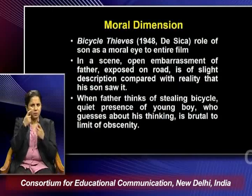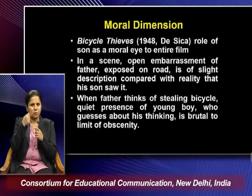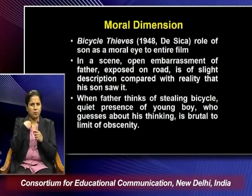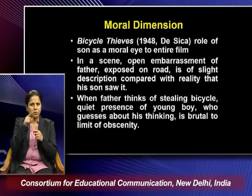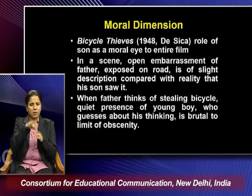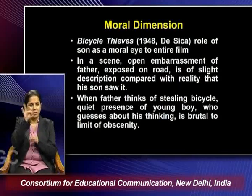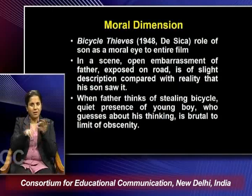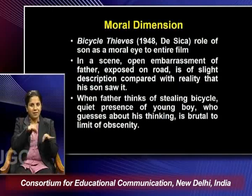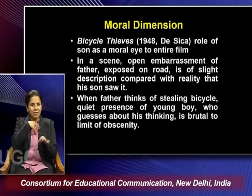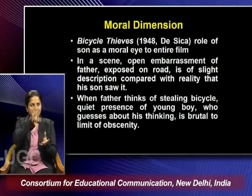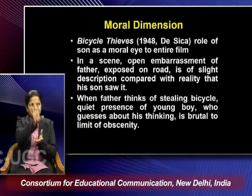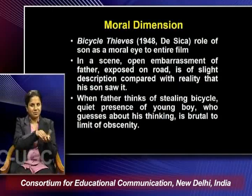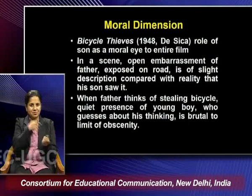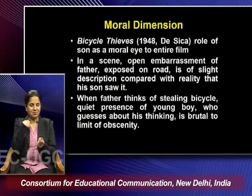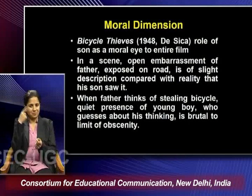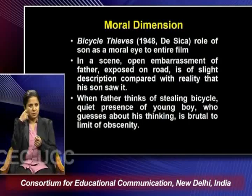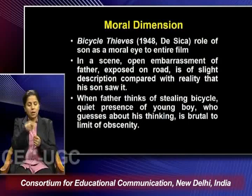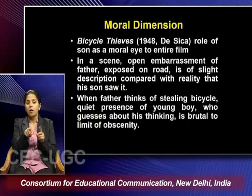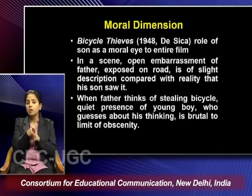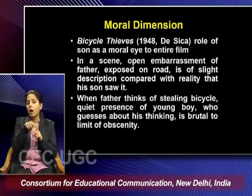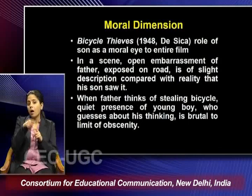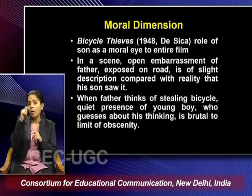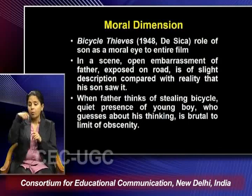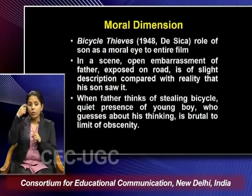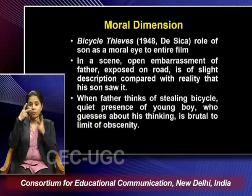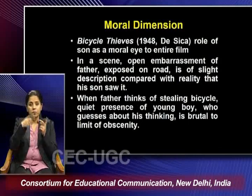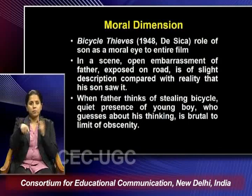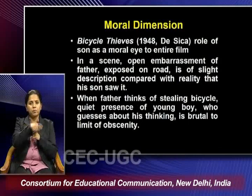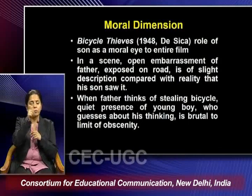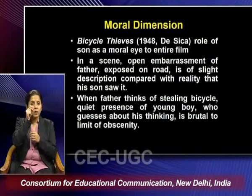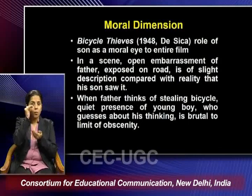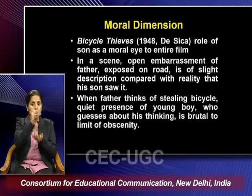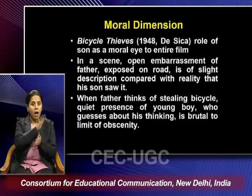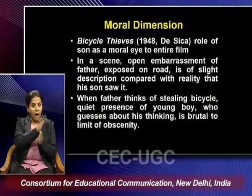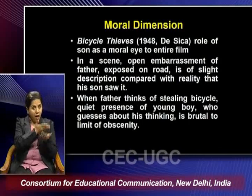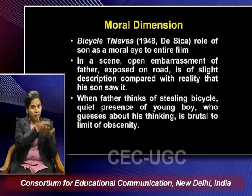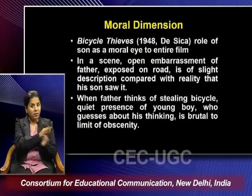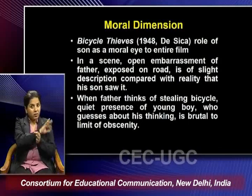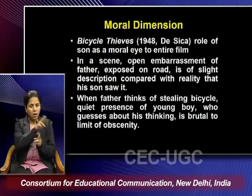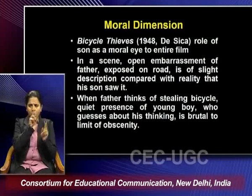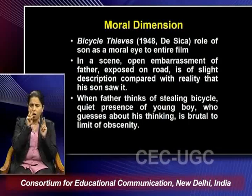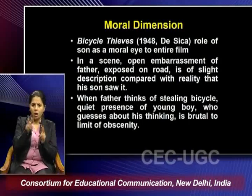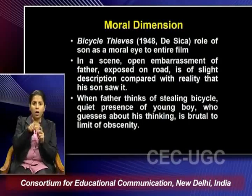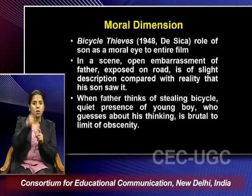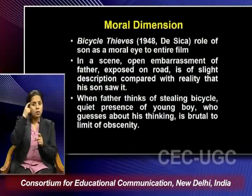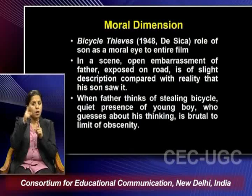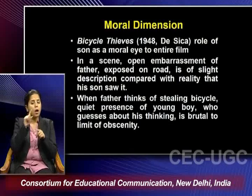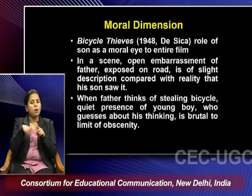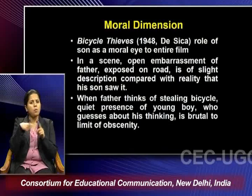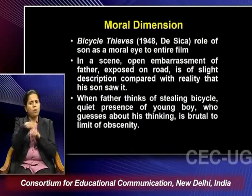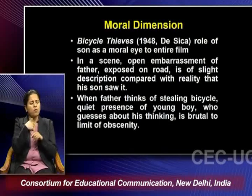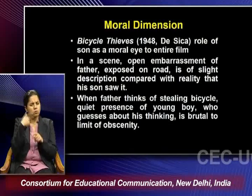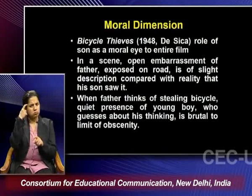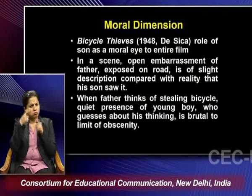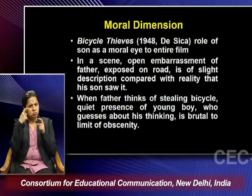the bicycle in that particular scene and the quiet presence of the young boy who guesses about his thinking